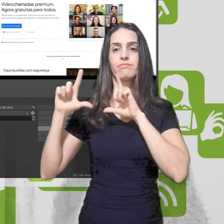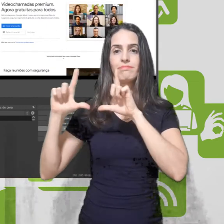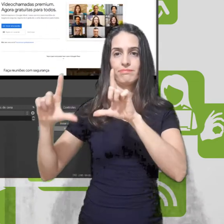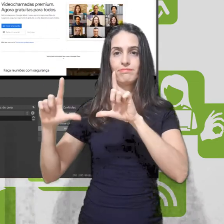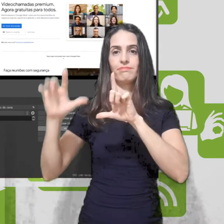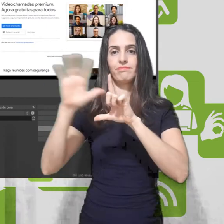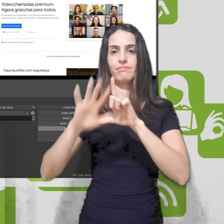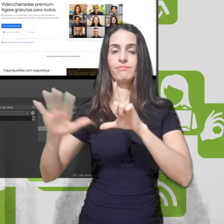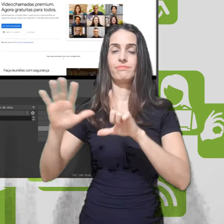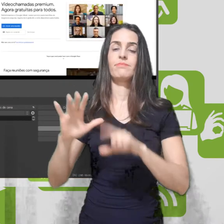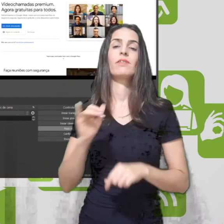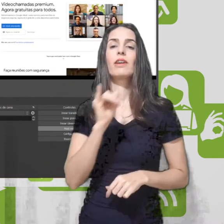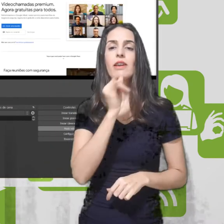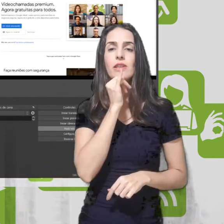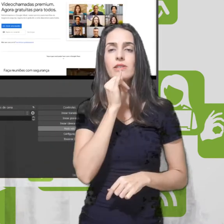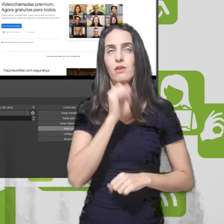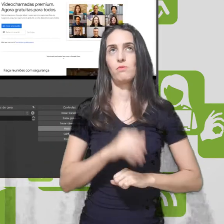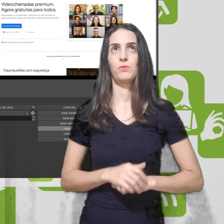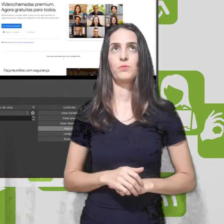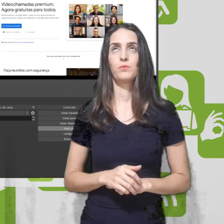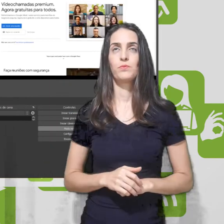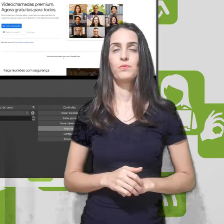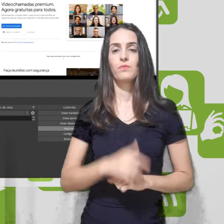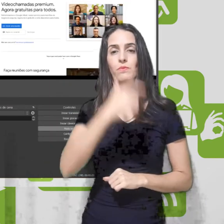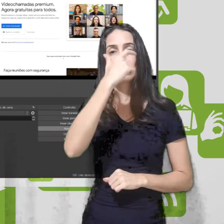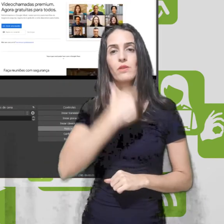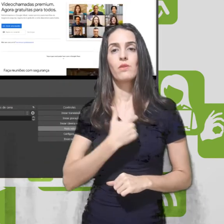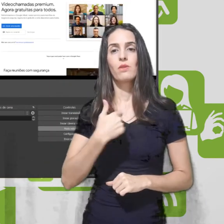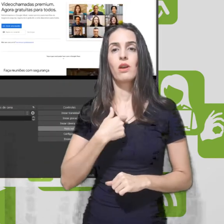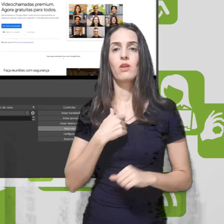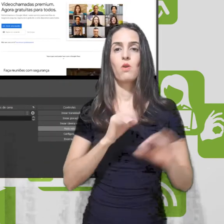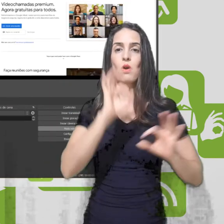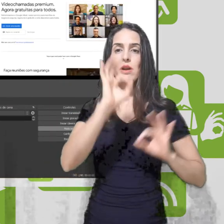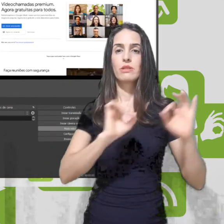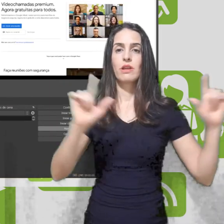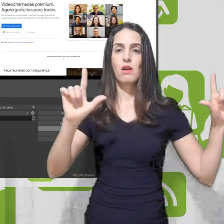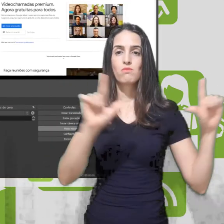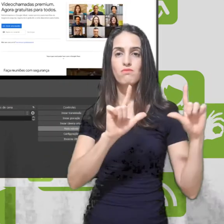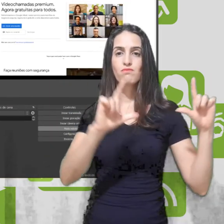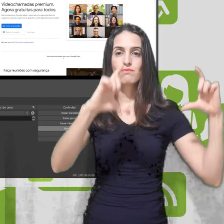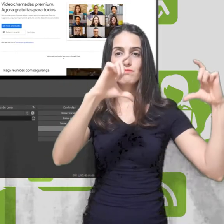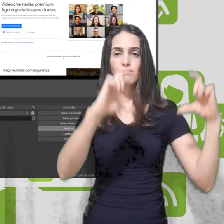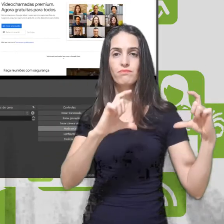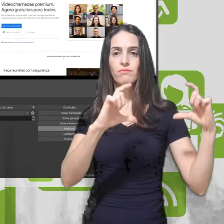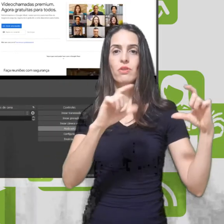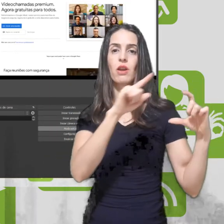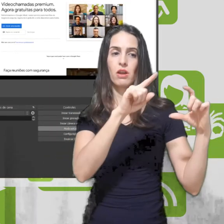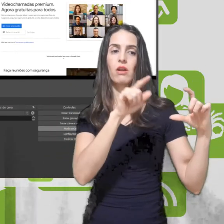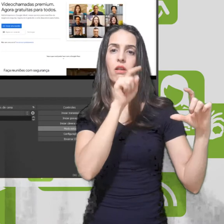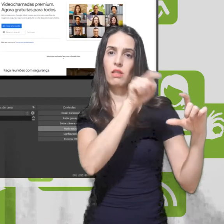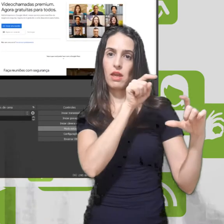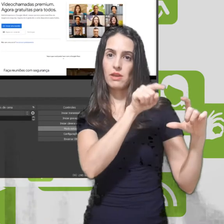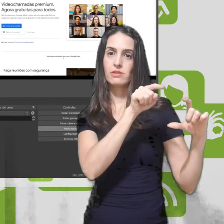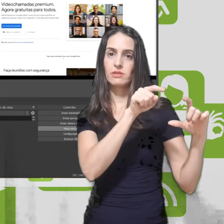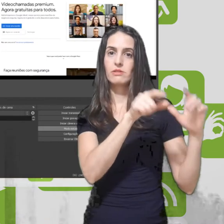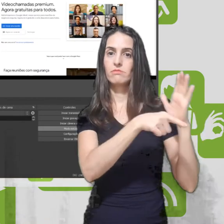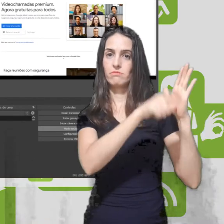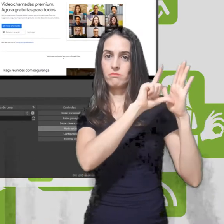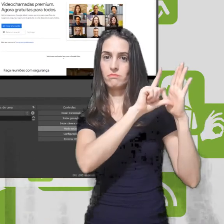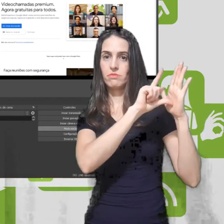Então, por exemplo, se eu quero mexer aqui no tamanho, eu mexo aqui na prévia, né? E quando estiver do jeito